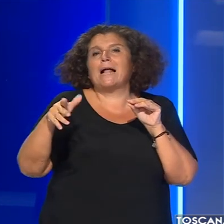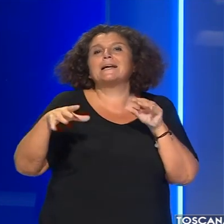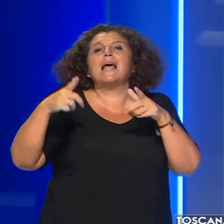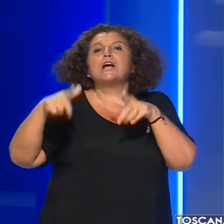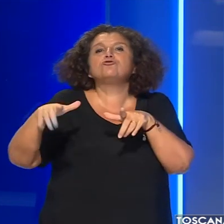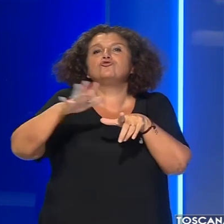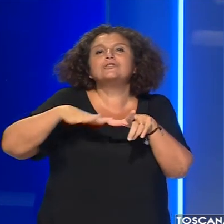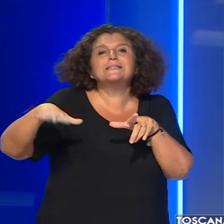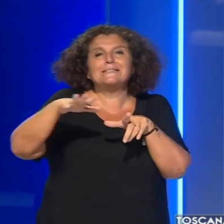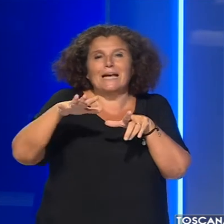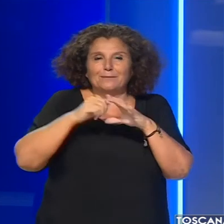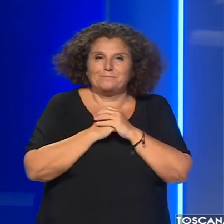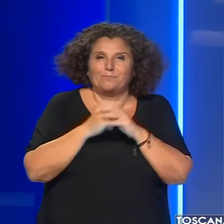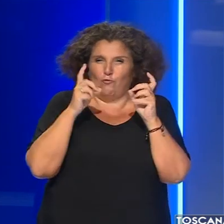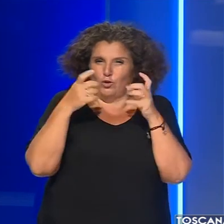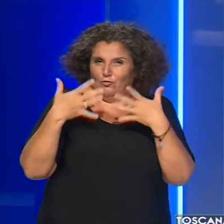città ritratte.